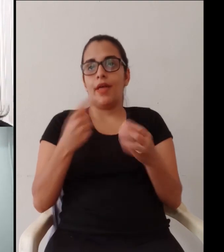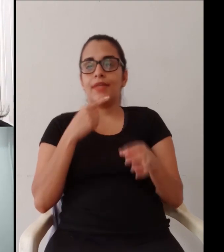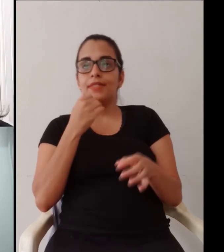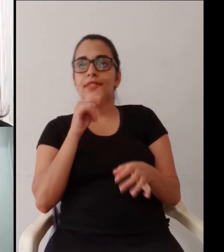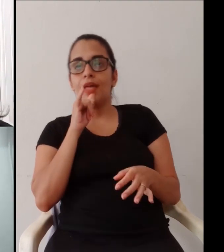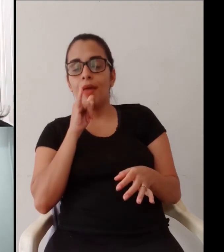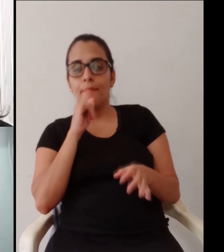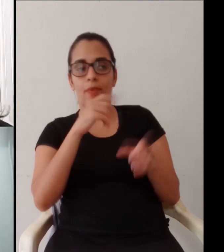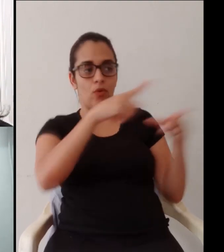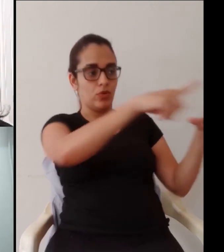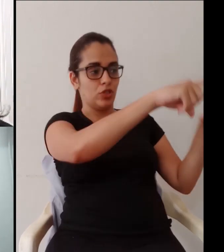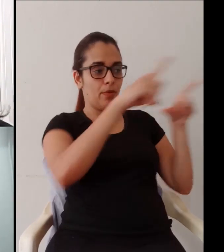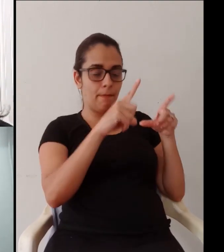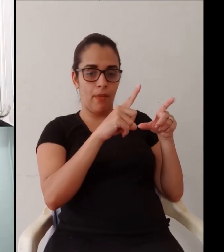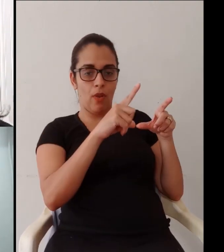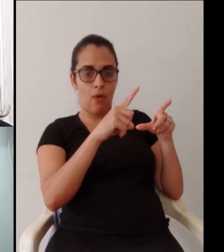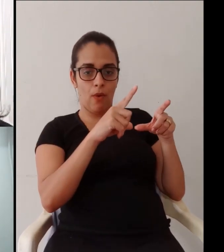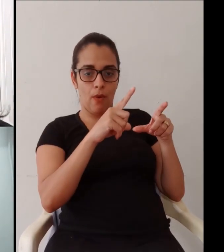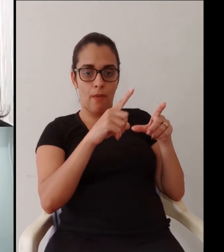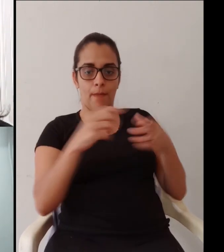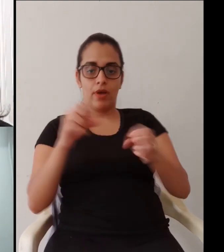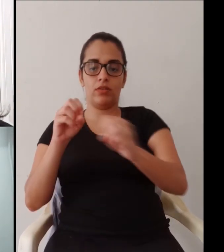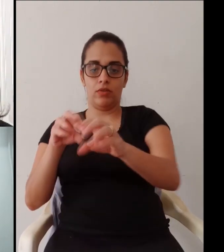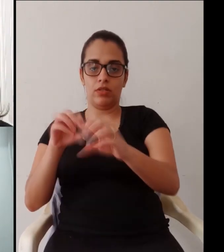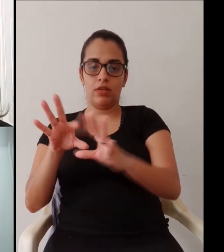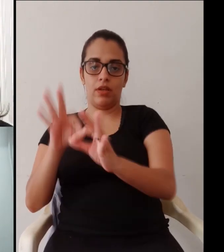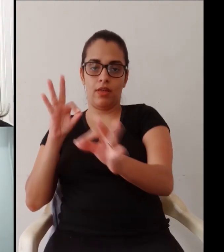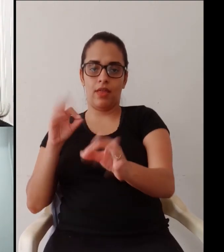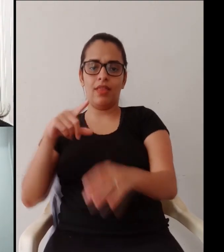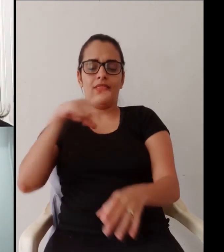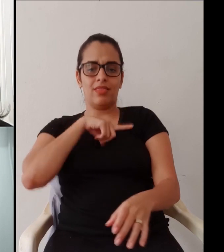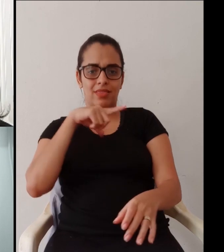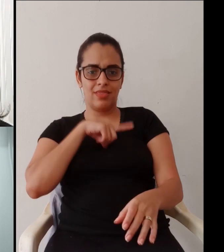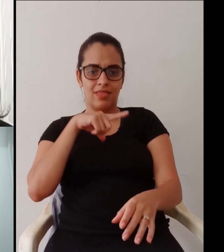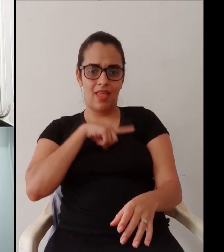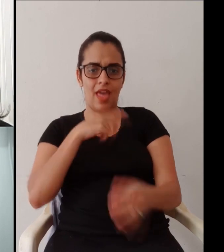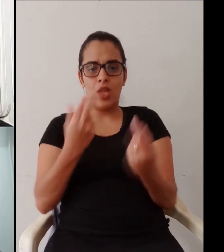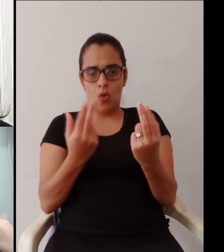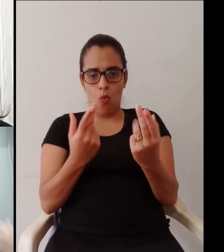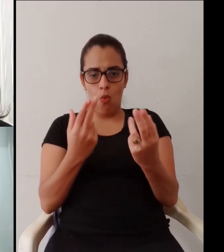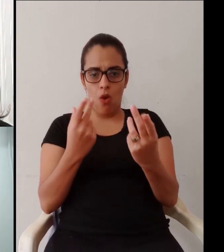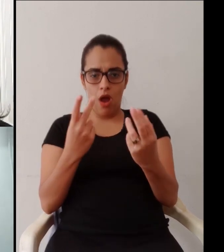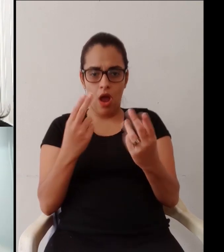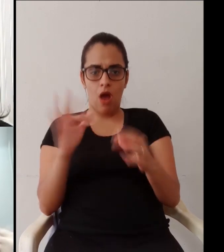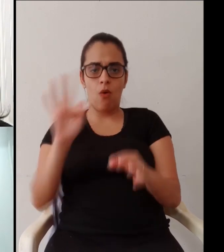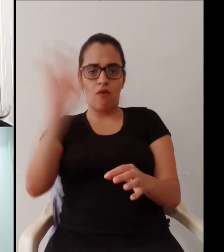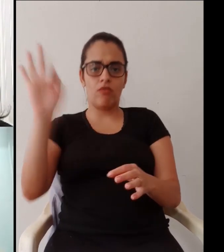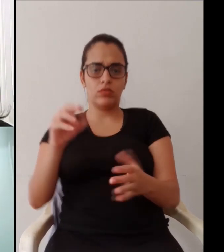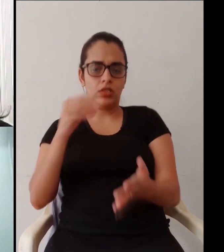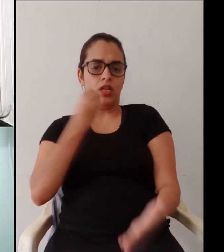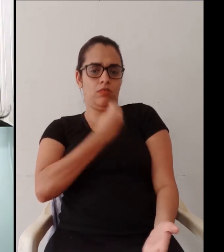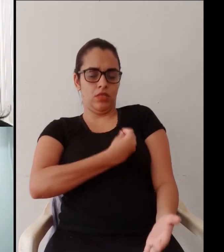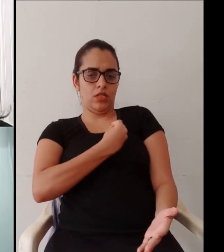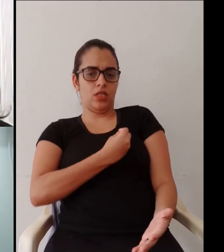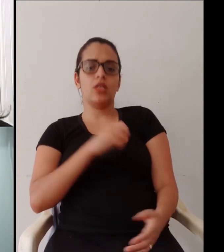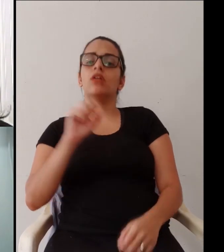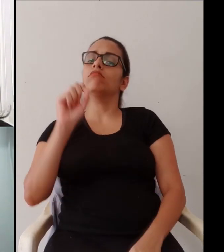tem nenhuma outra explicação. Mas, assim, chegaram algumas perguntas para a gente mais cedo, do tipo, o diploma da educação à distância, ele